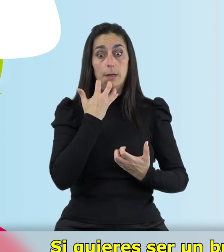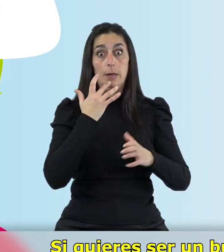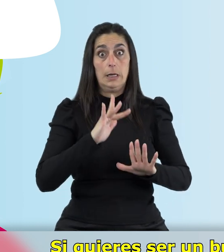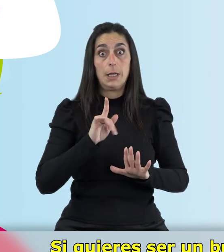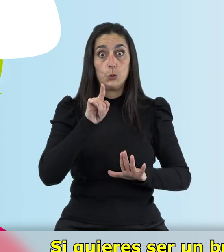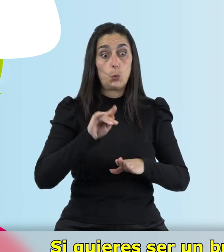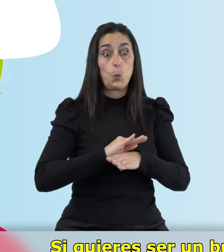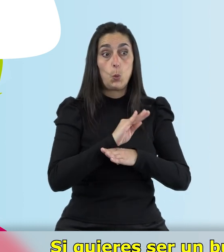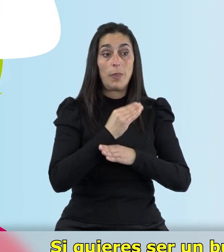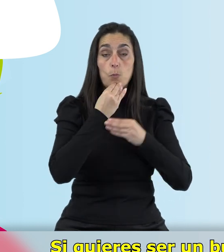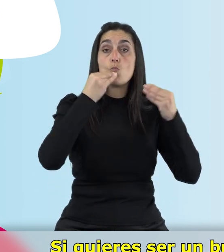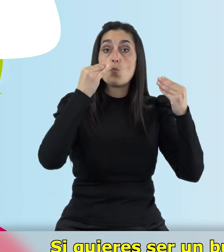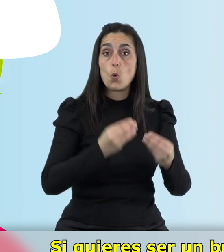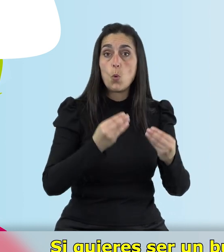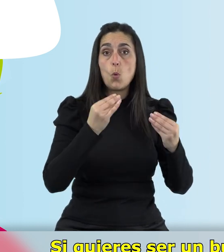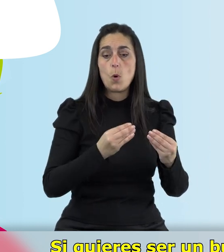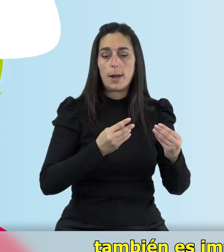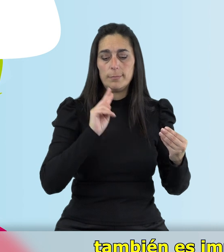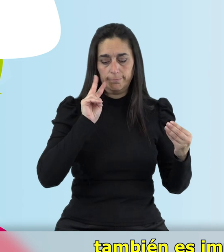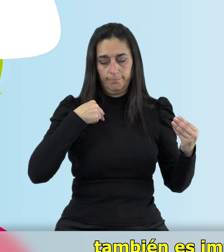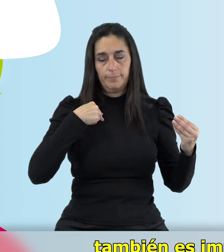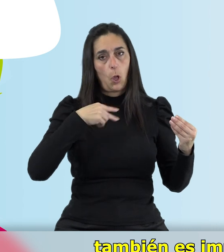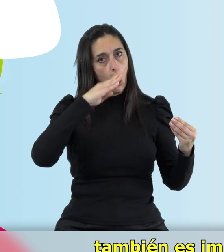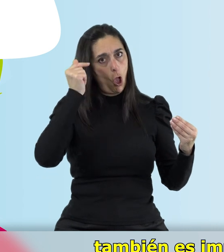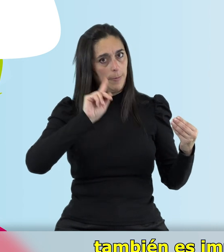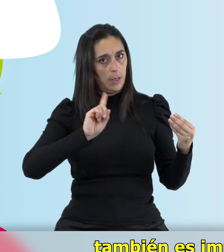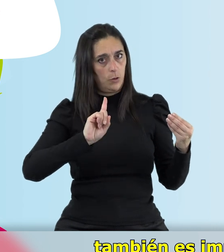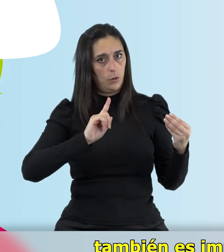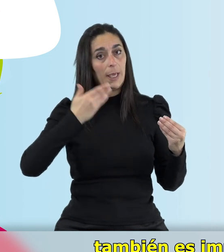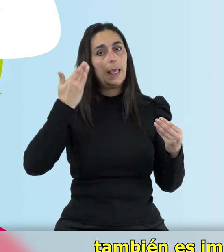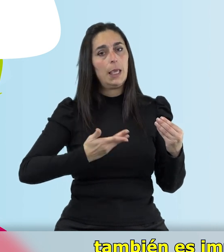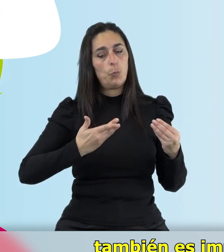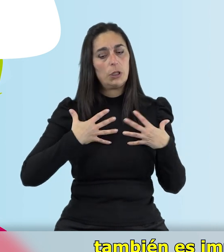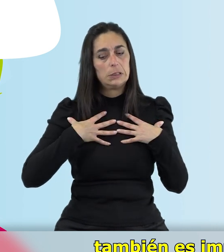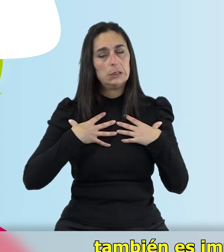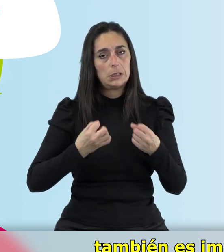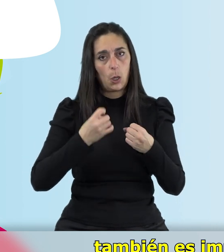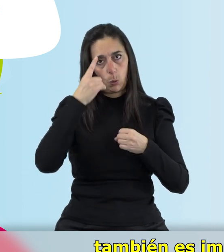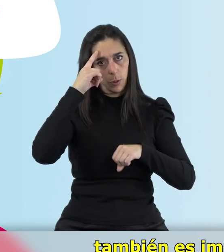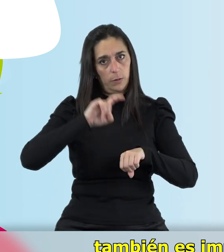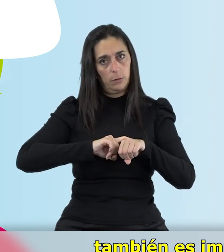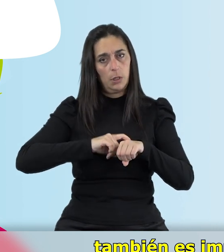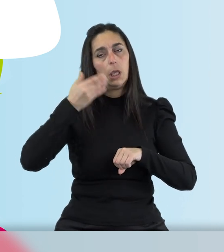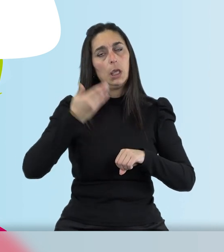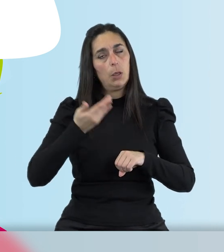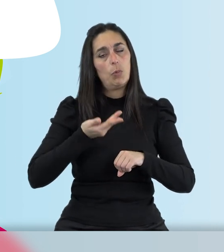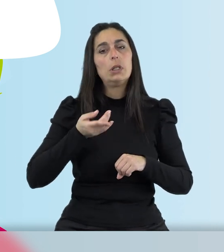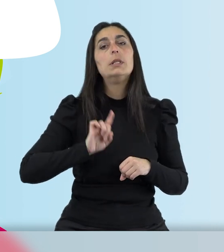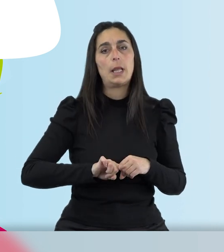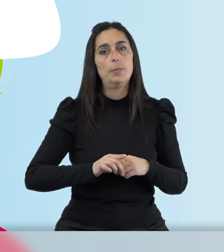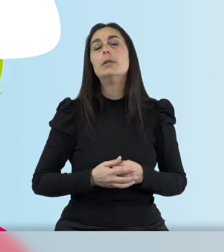ser un buen cuidador no te olvides de ti mismo también es importante tu salud física y psicológica.